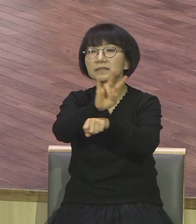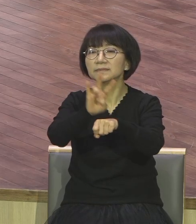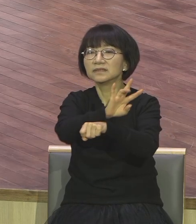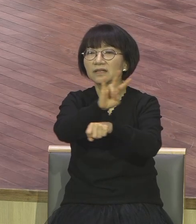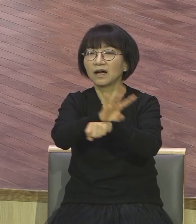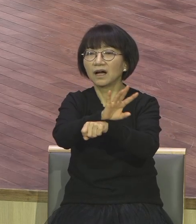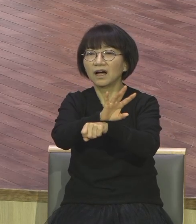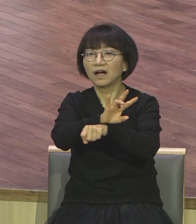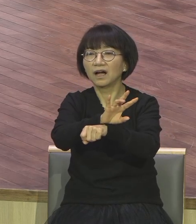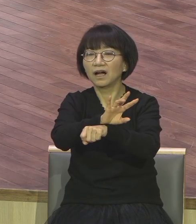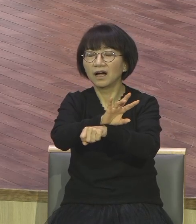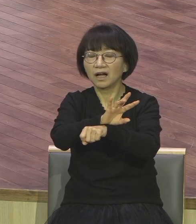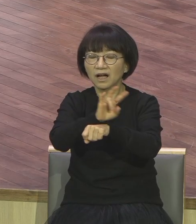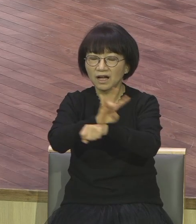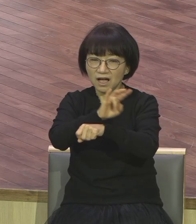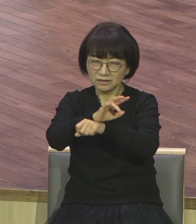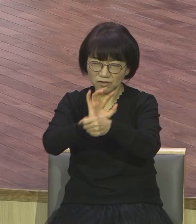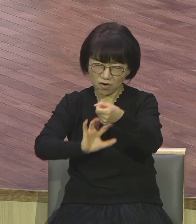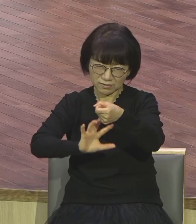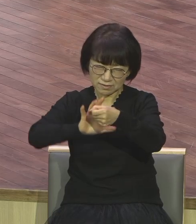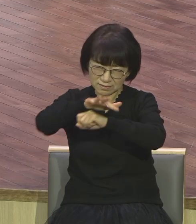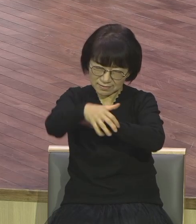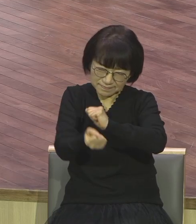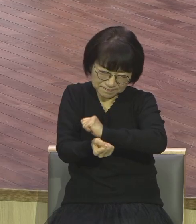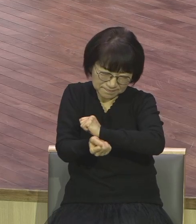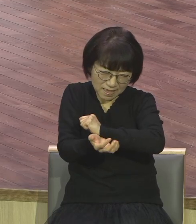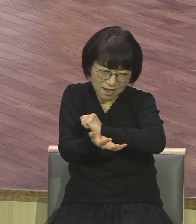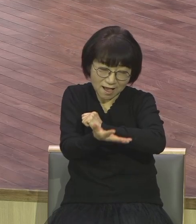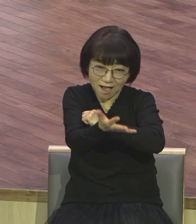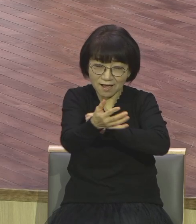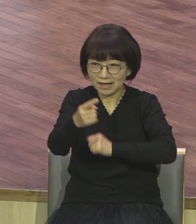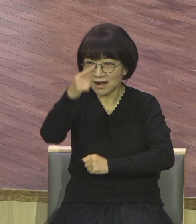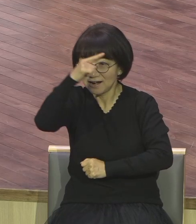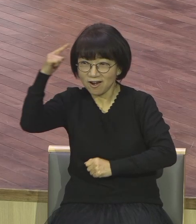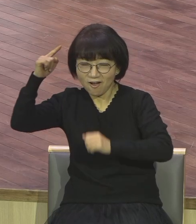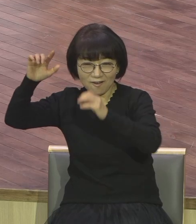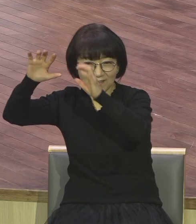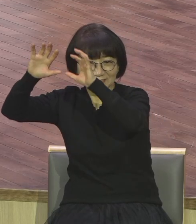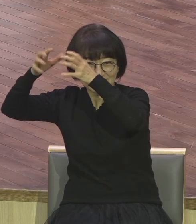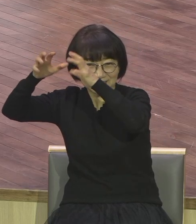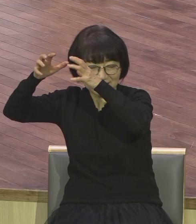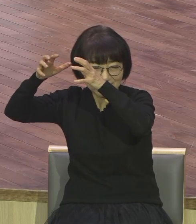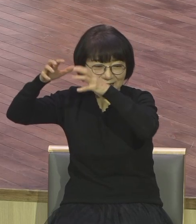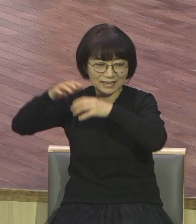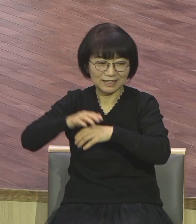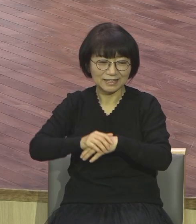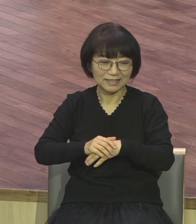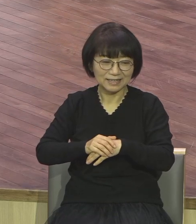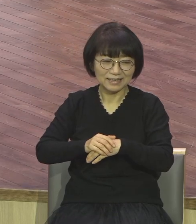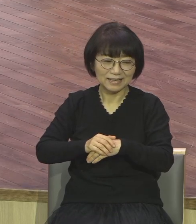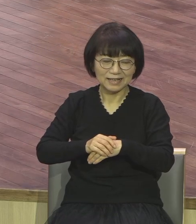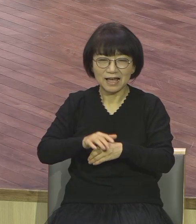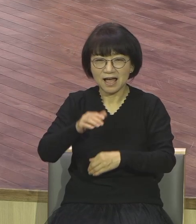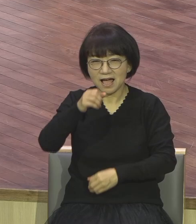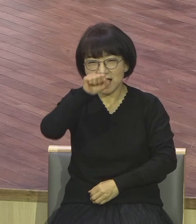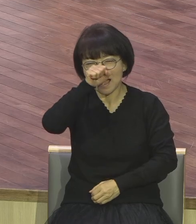있어요 그러니까 우리 전세계에 사는 전아시아 감자카 지금 아프리카 남미